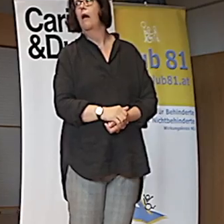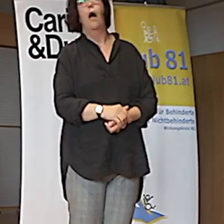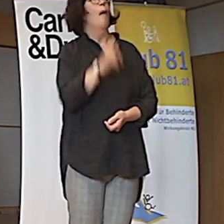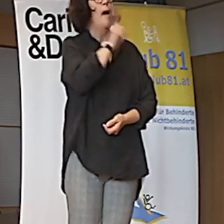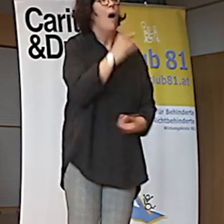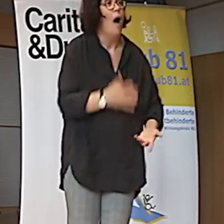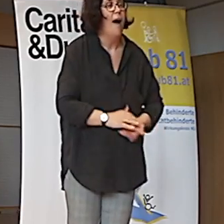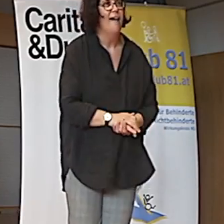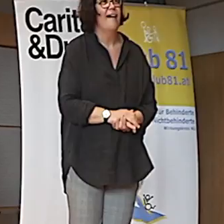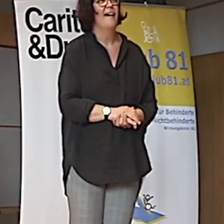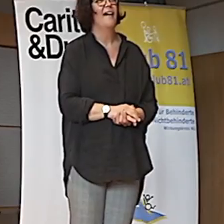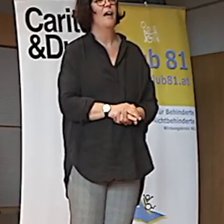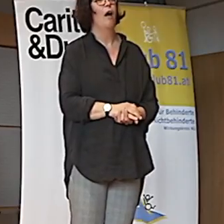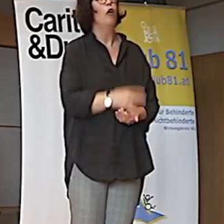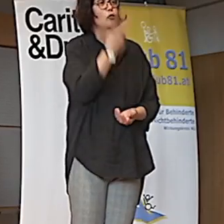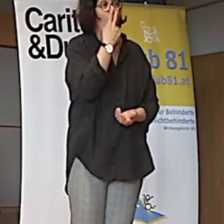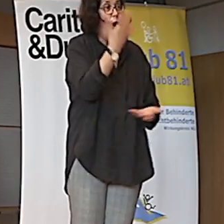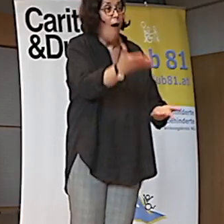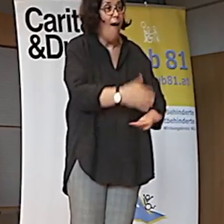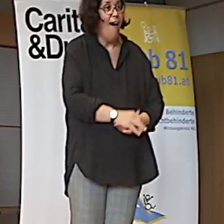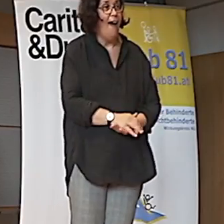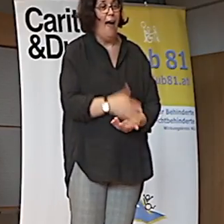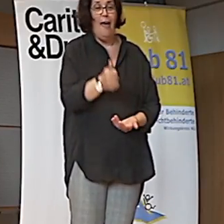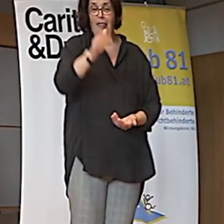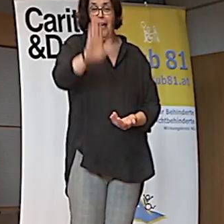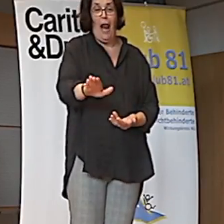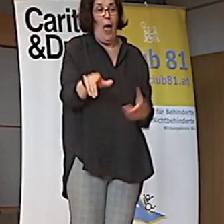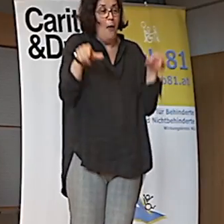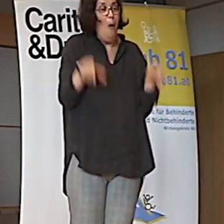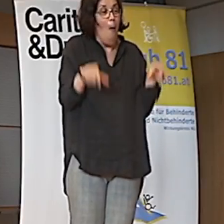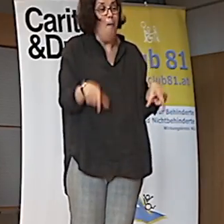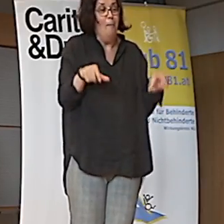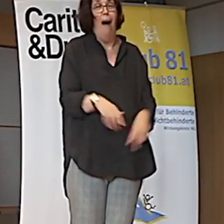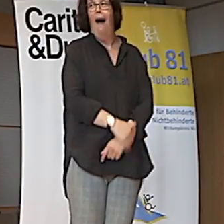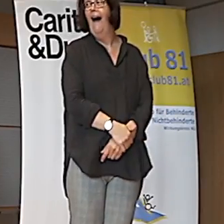Mama! Schau! Ein kleiner Opa!